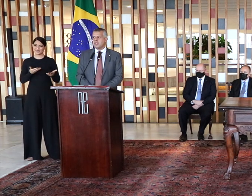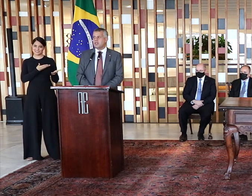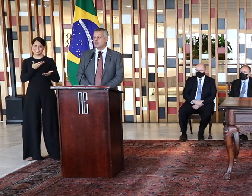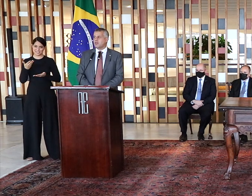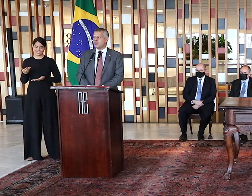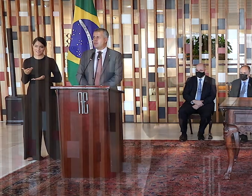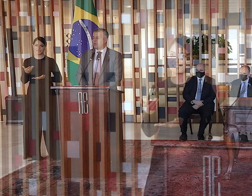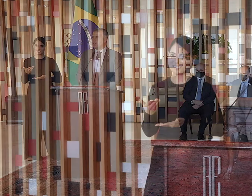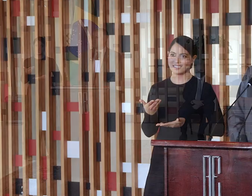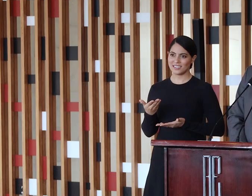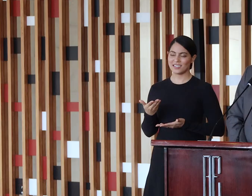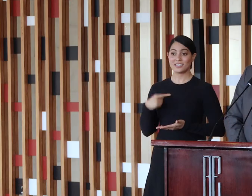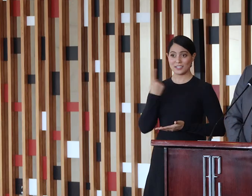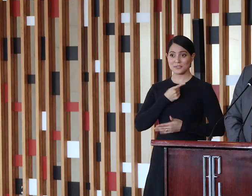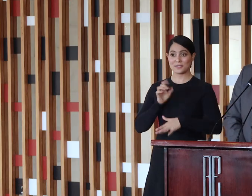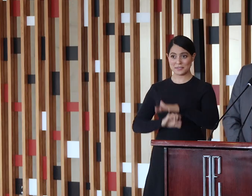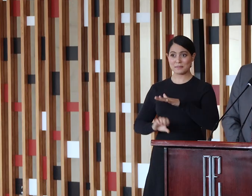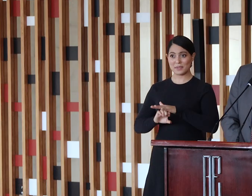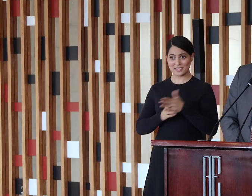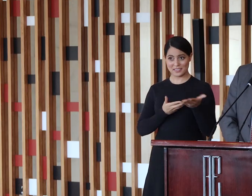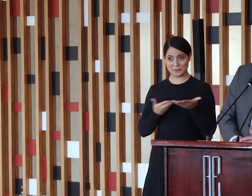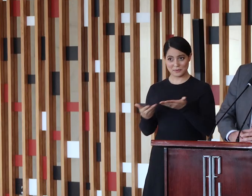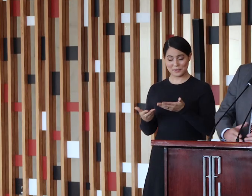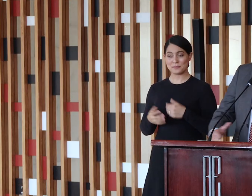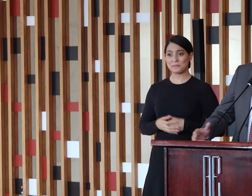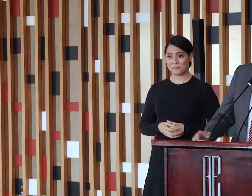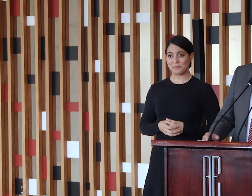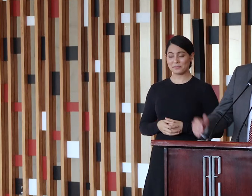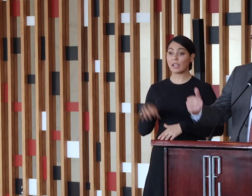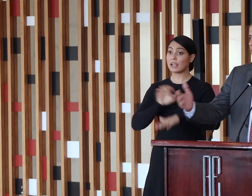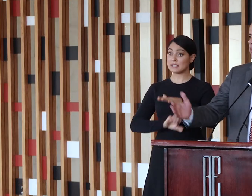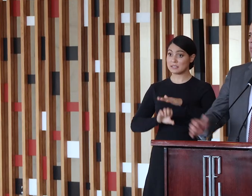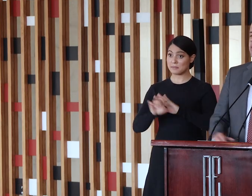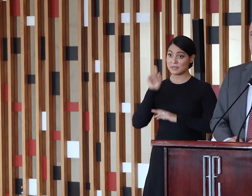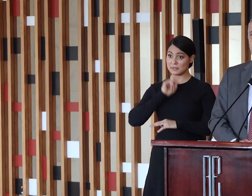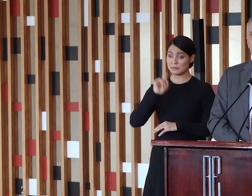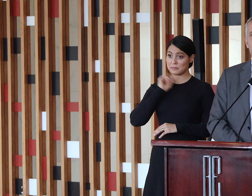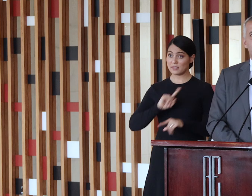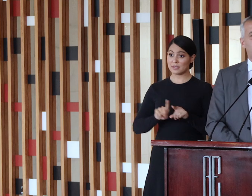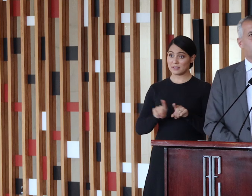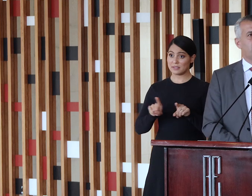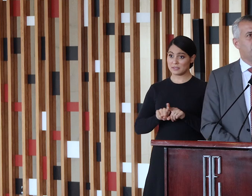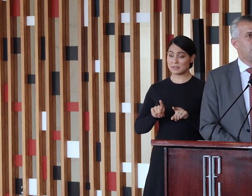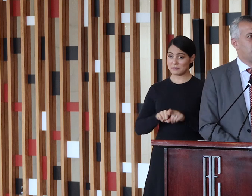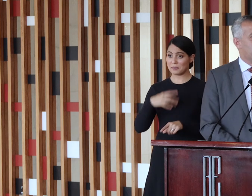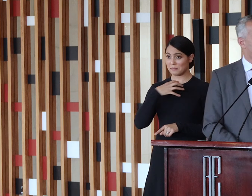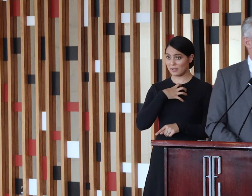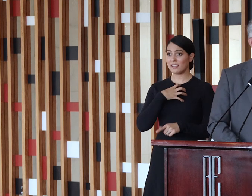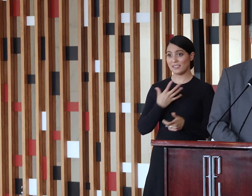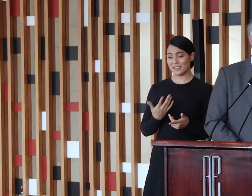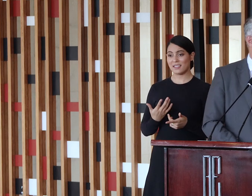da nossa jazida, dentro das nossas empresas, deputada Grecia Elias, as empresas mineiras e Capixabas e baianas também, que estão muito próximas da vitória,